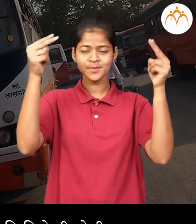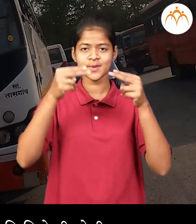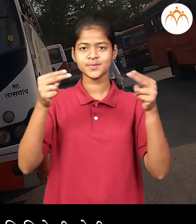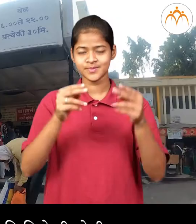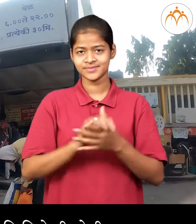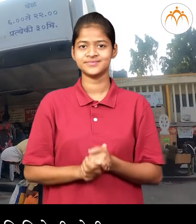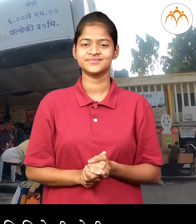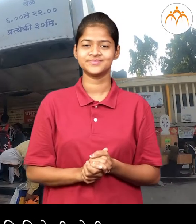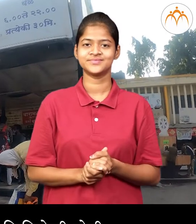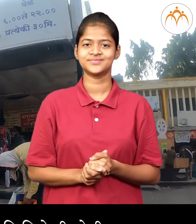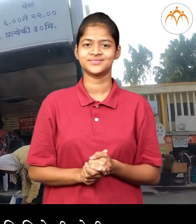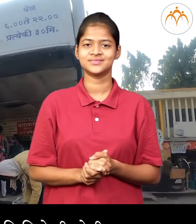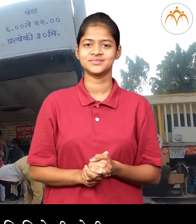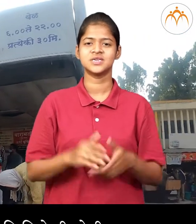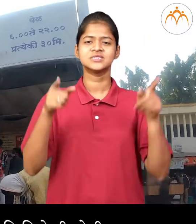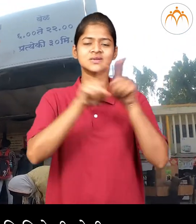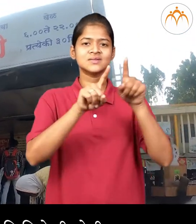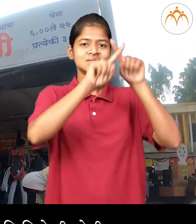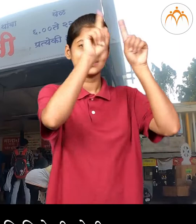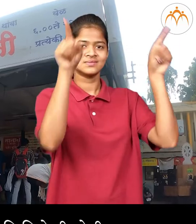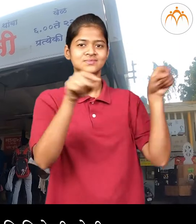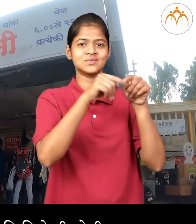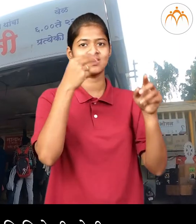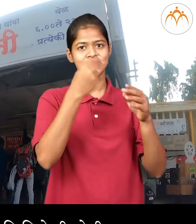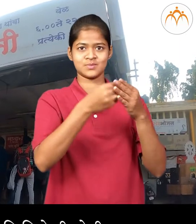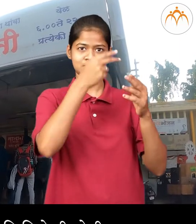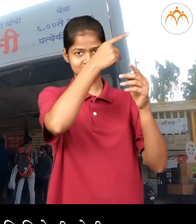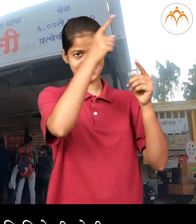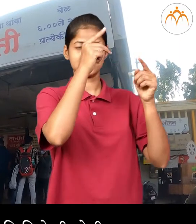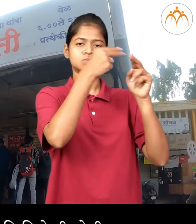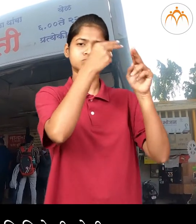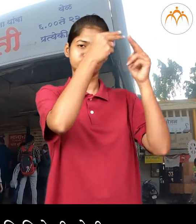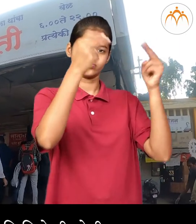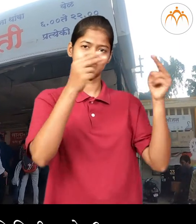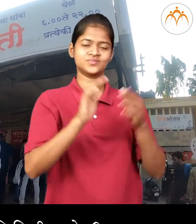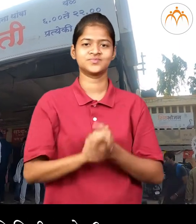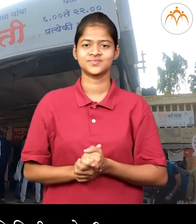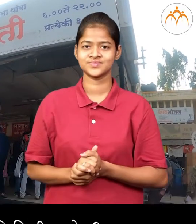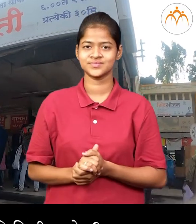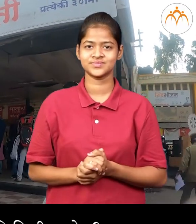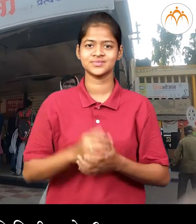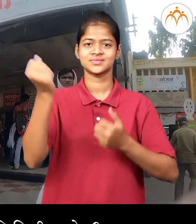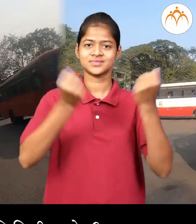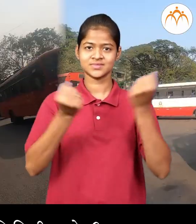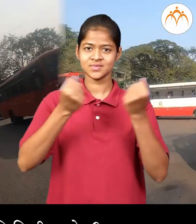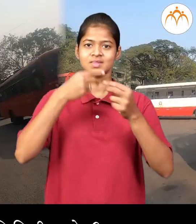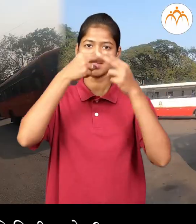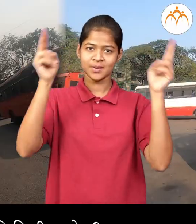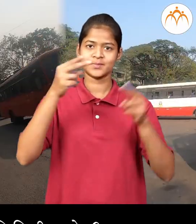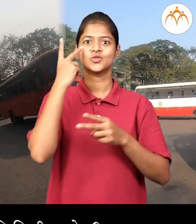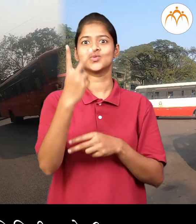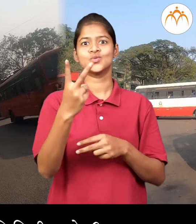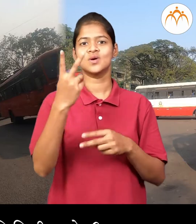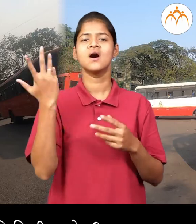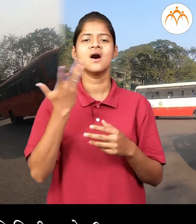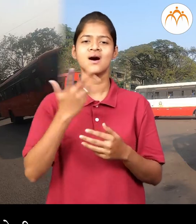फलाटा वर सुधा गावांची नाव लिलेली होती बस वर दोन्दोन नाव का